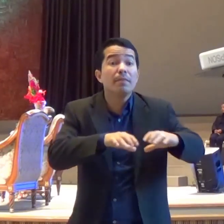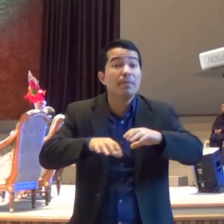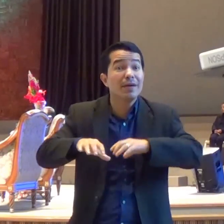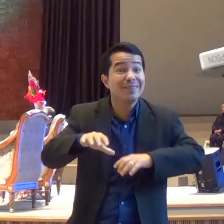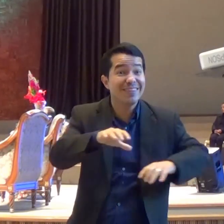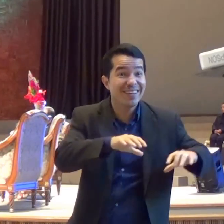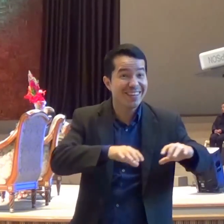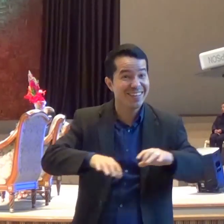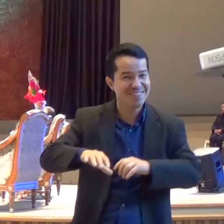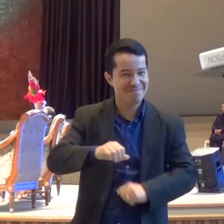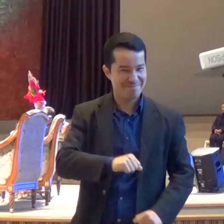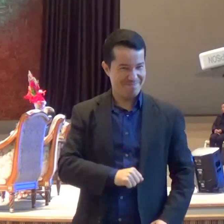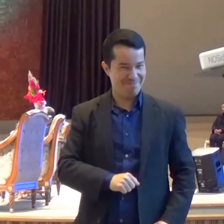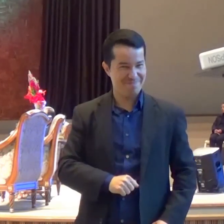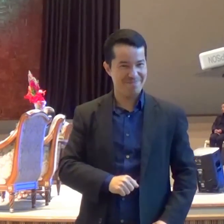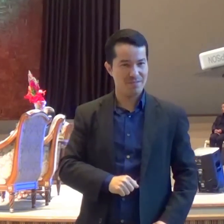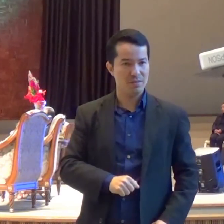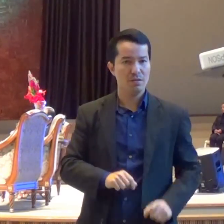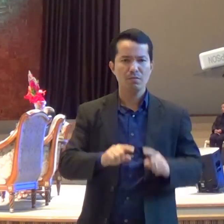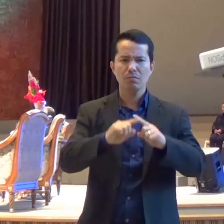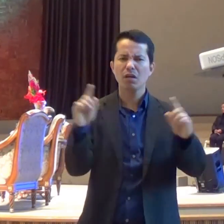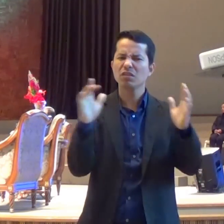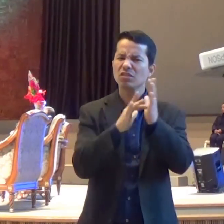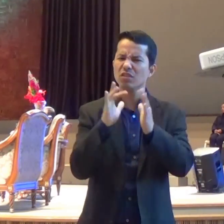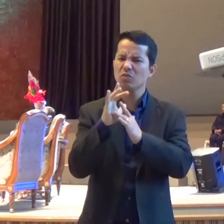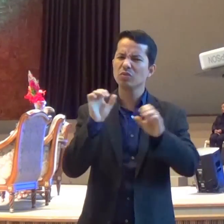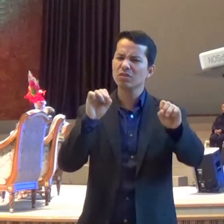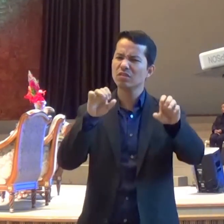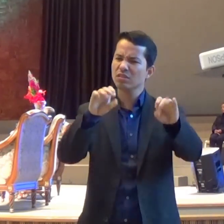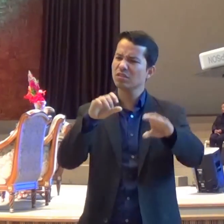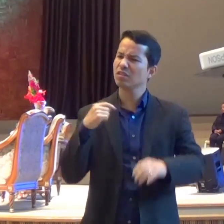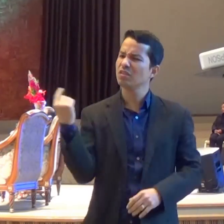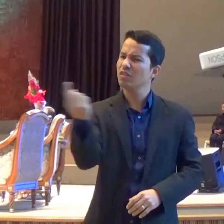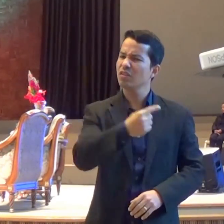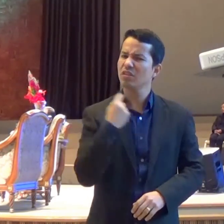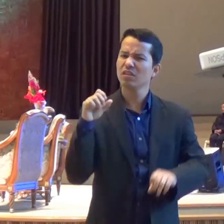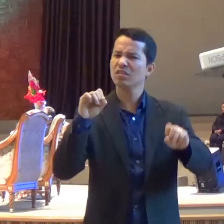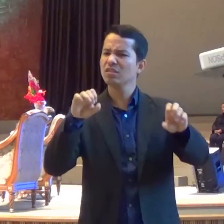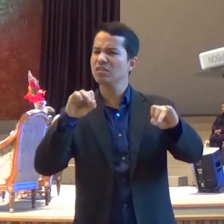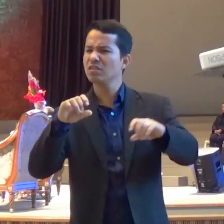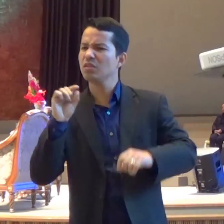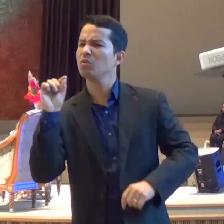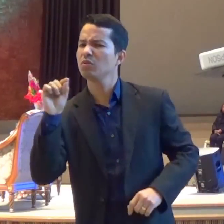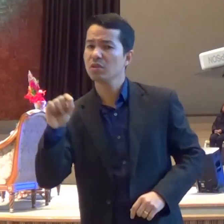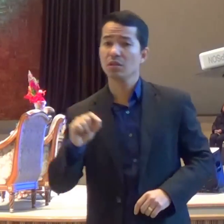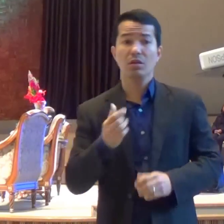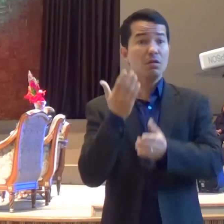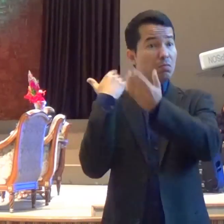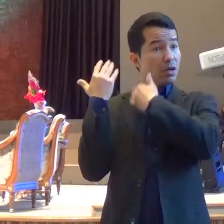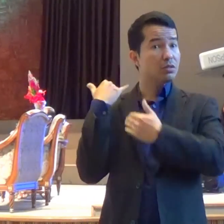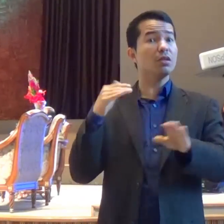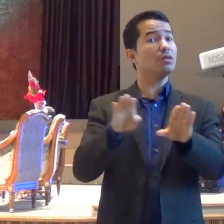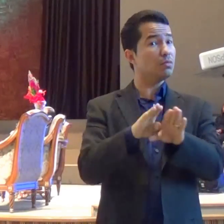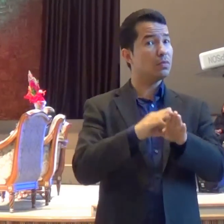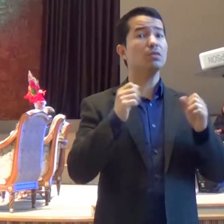E o que Jesus estava falando É que naquele tempo Também precisava de preparação Porque